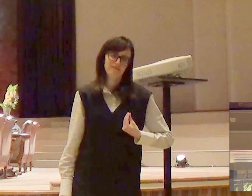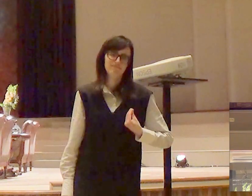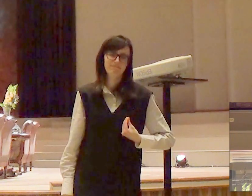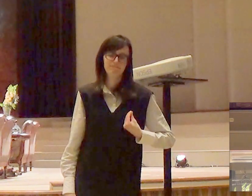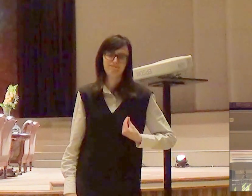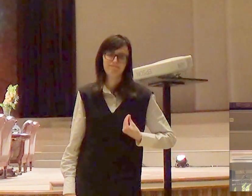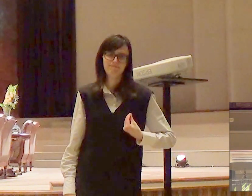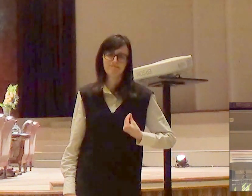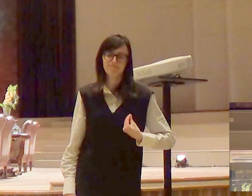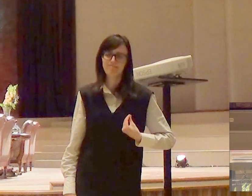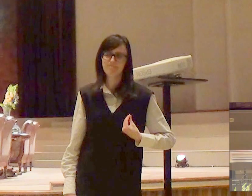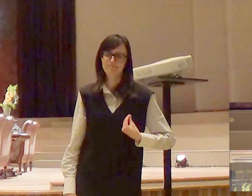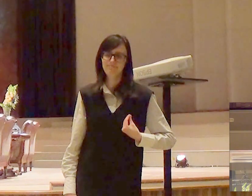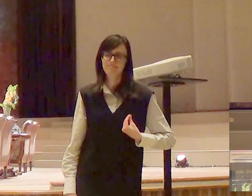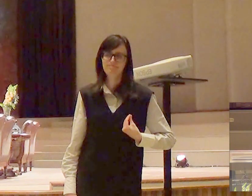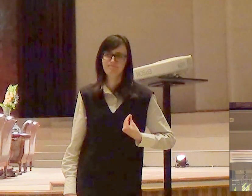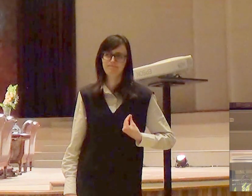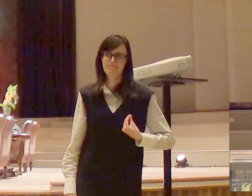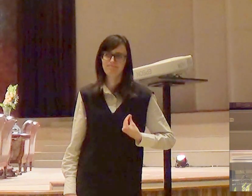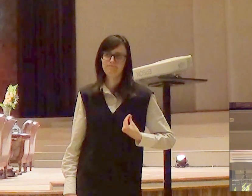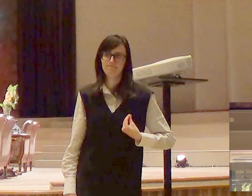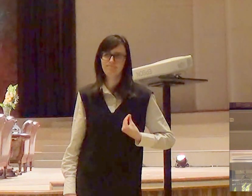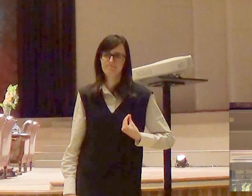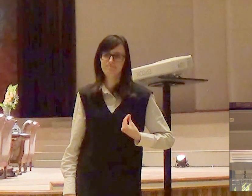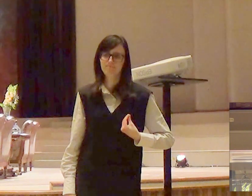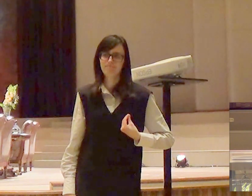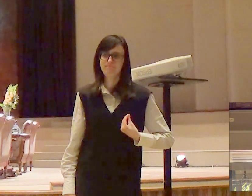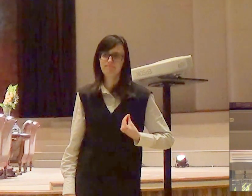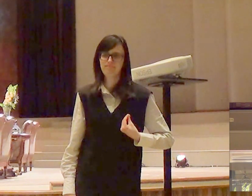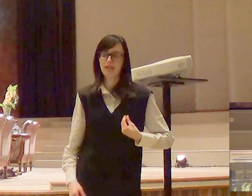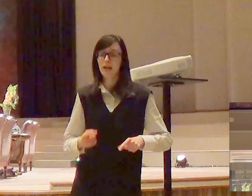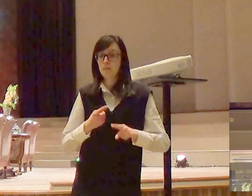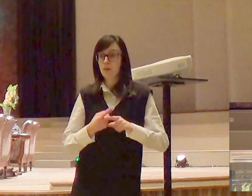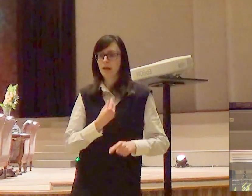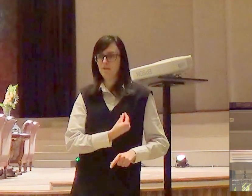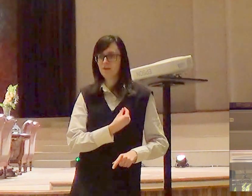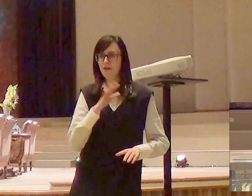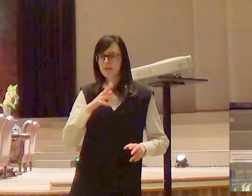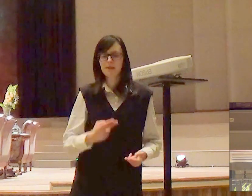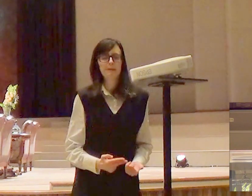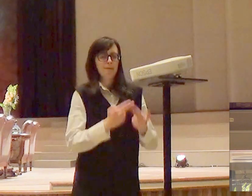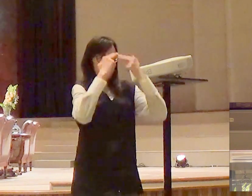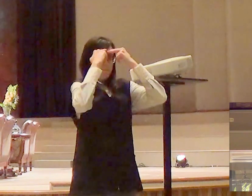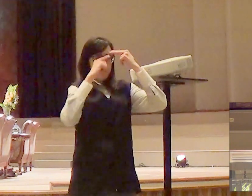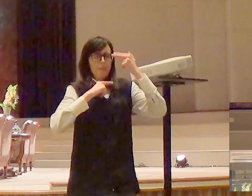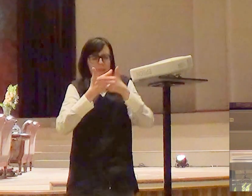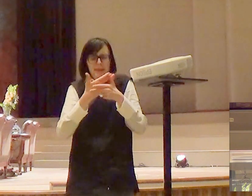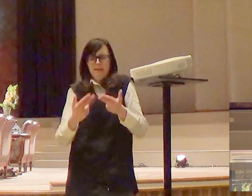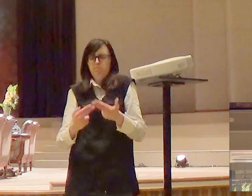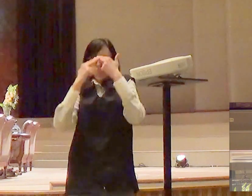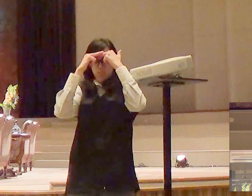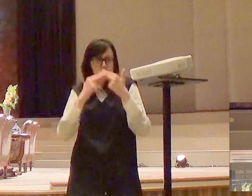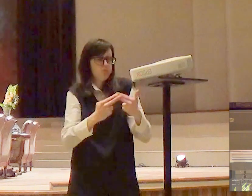e isso não significa que a gente não saia marcado pela vida no meio dessas oportunidades